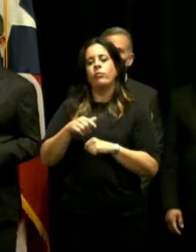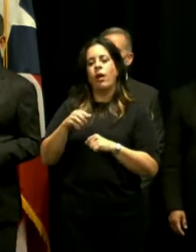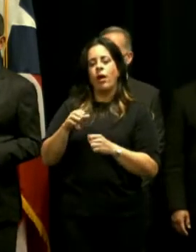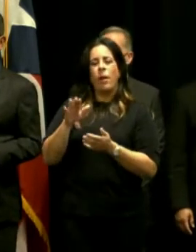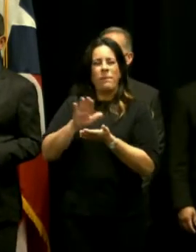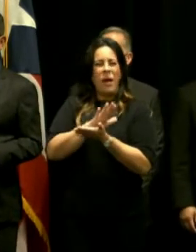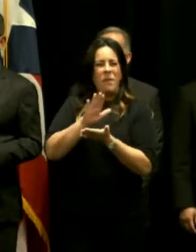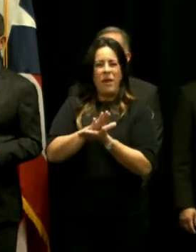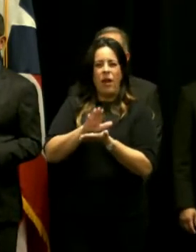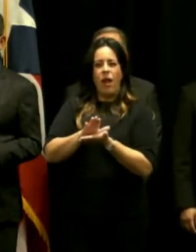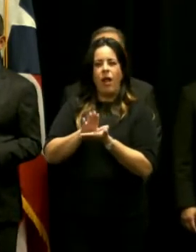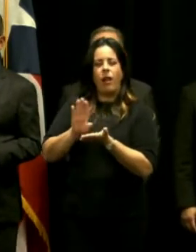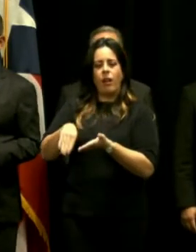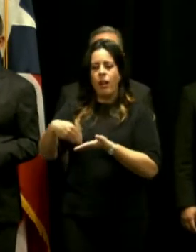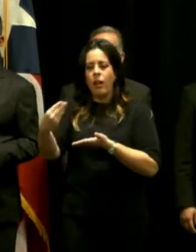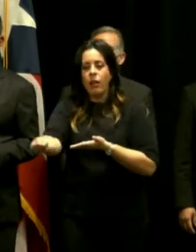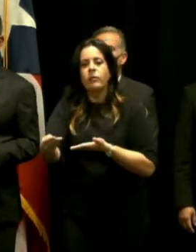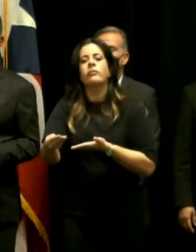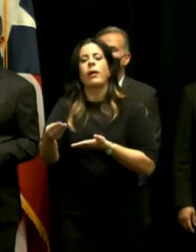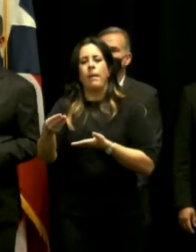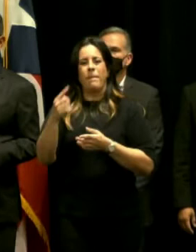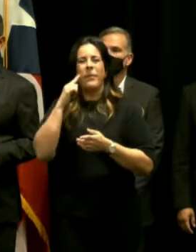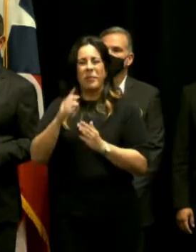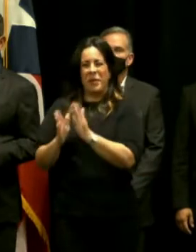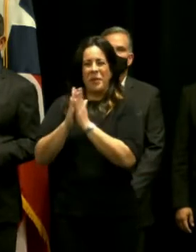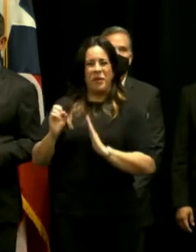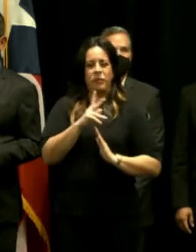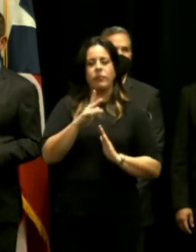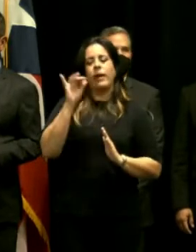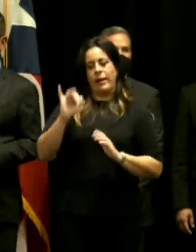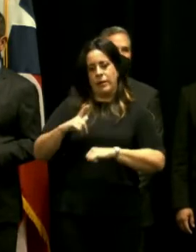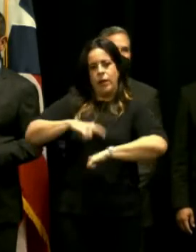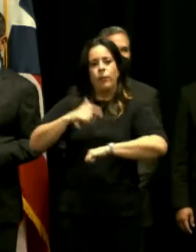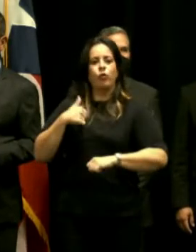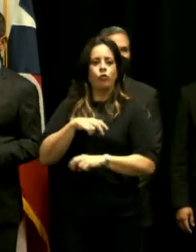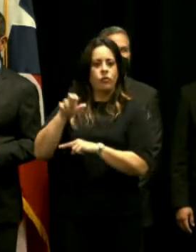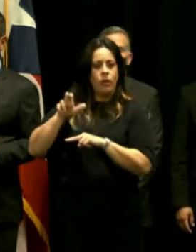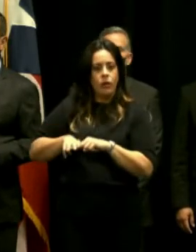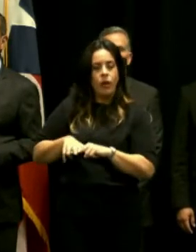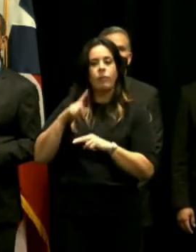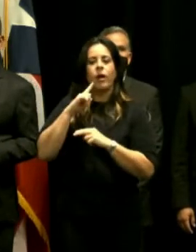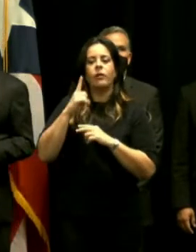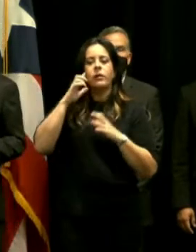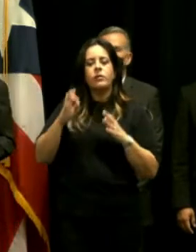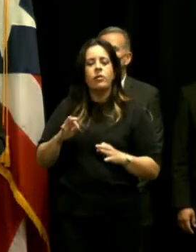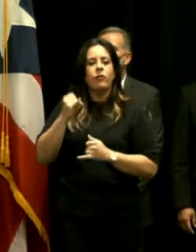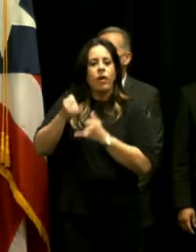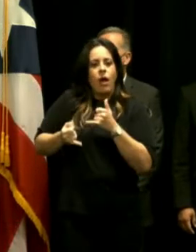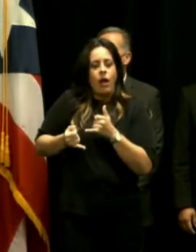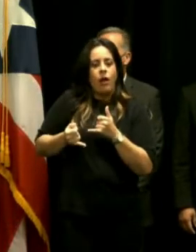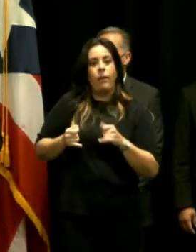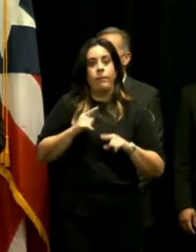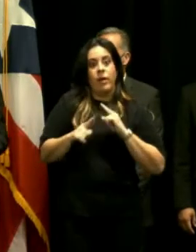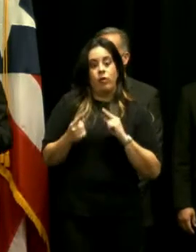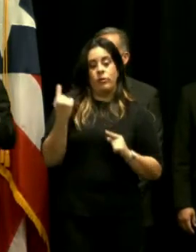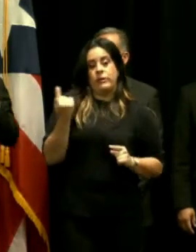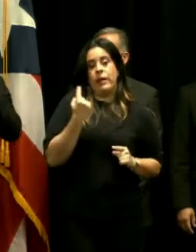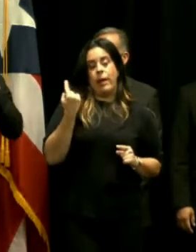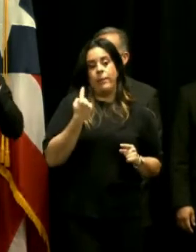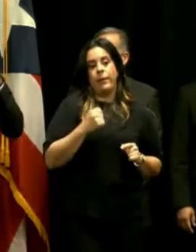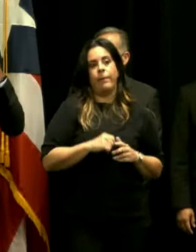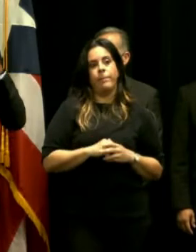documentación para el reembolso es el momento donde nos vamos a sentar entonces y hacer la determinación final pero siempre